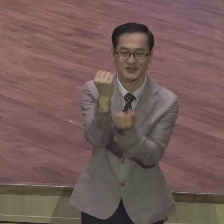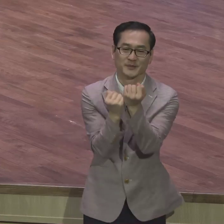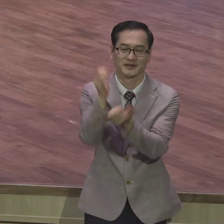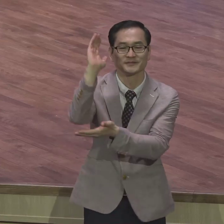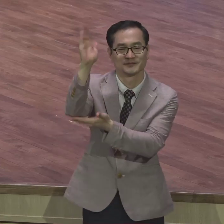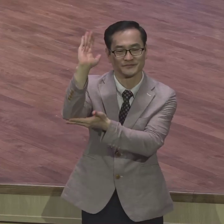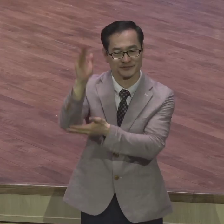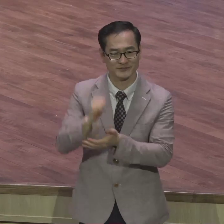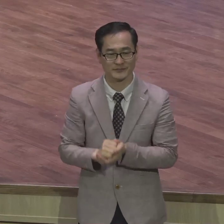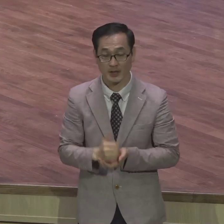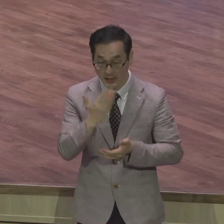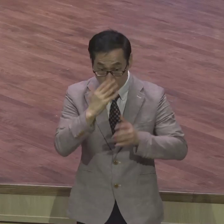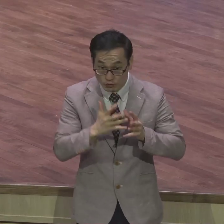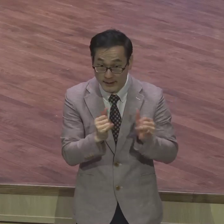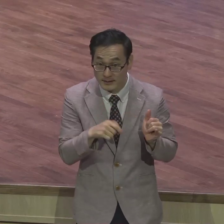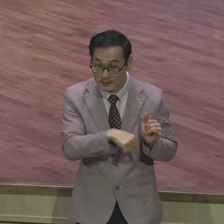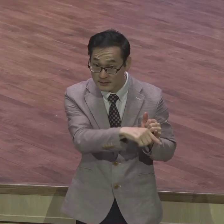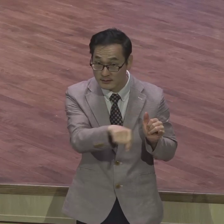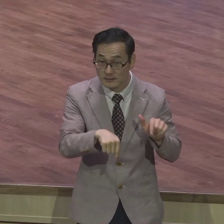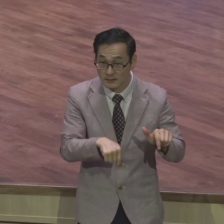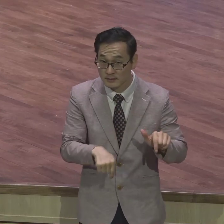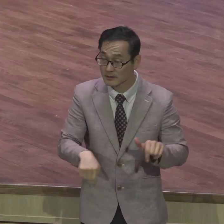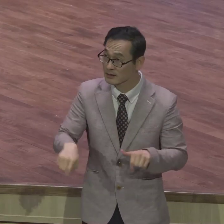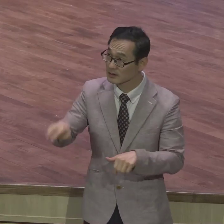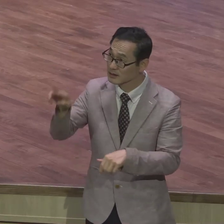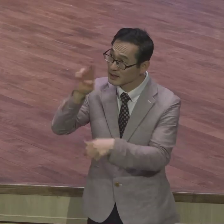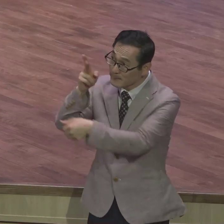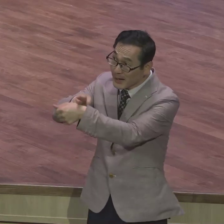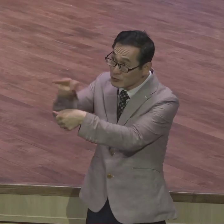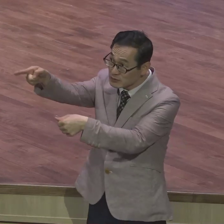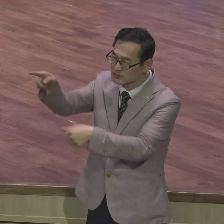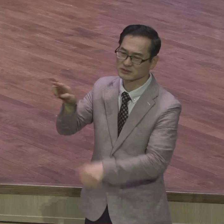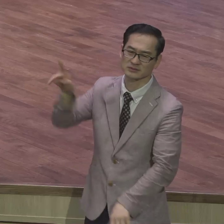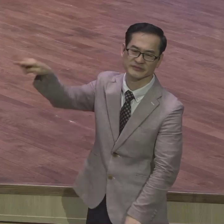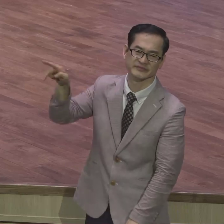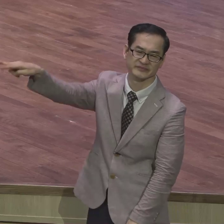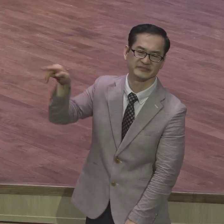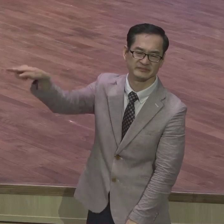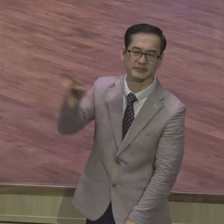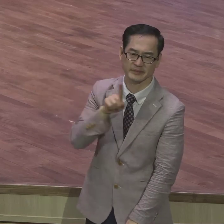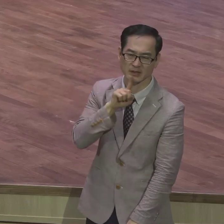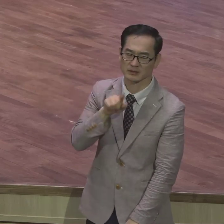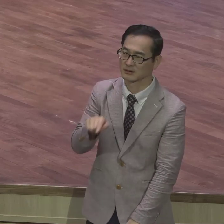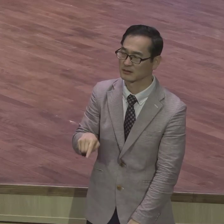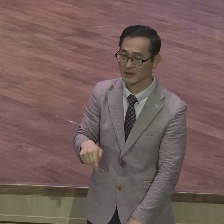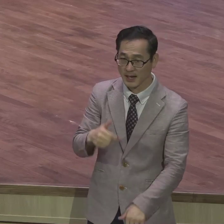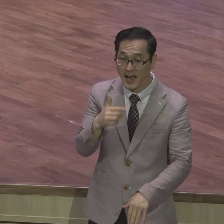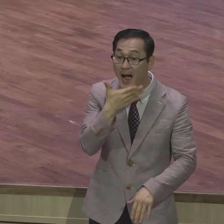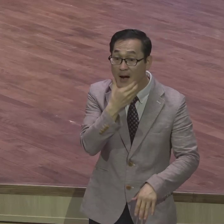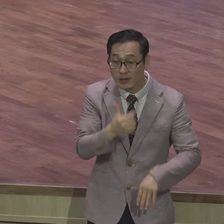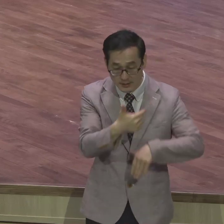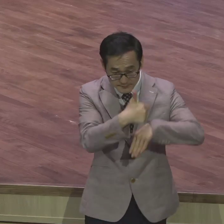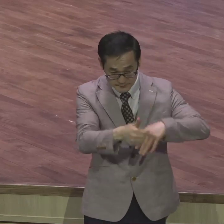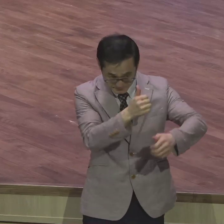바울의 말에 반론을 지게 했습니다 아브라함의 시를 통해서 천한 만민이